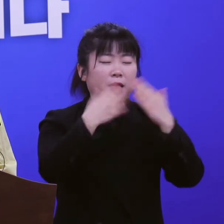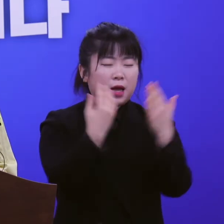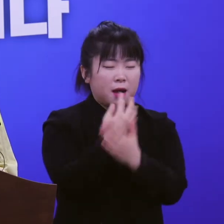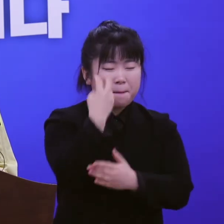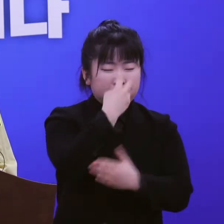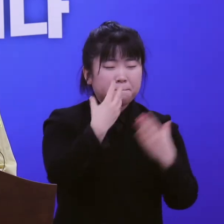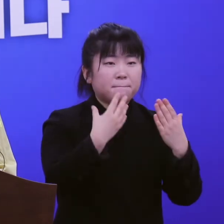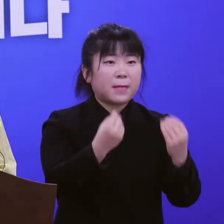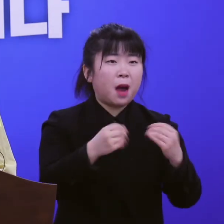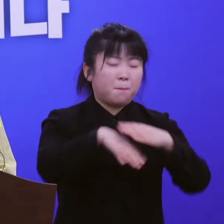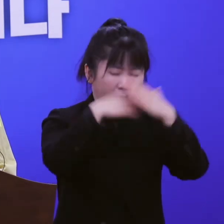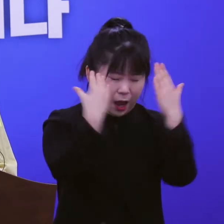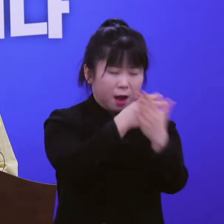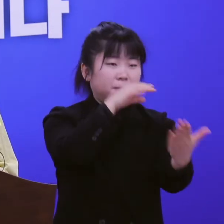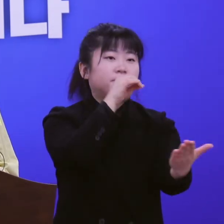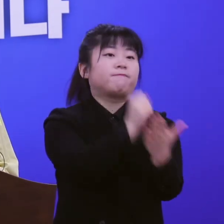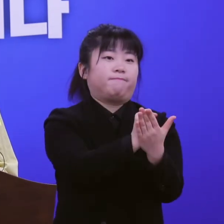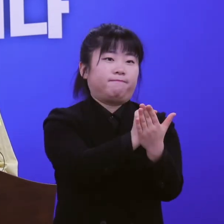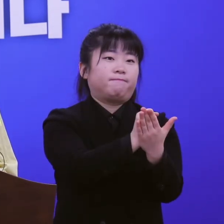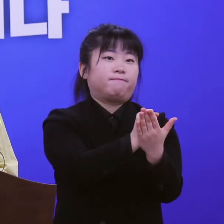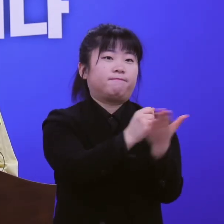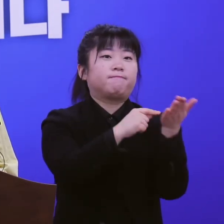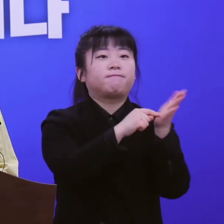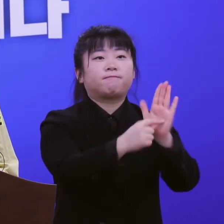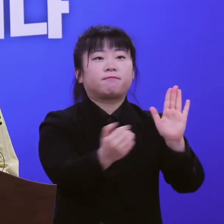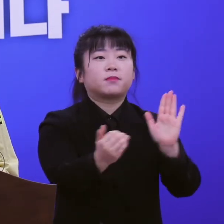판정되었습니다.